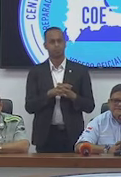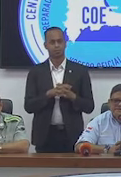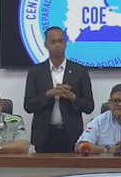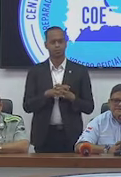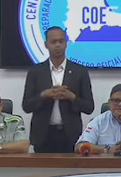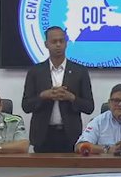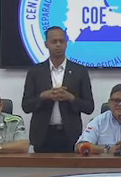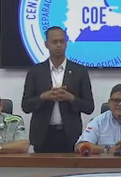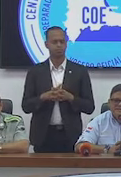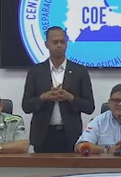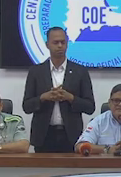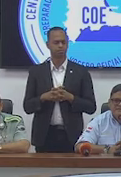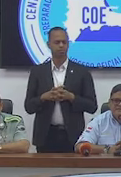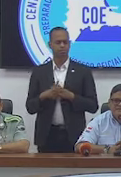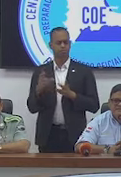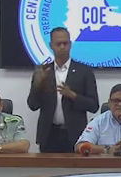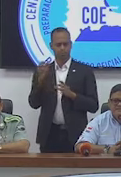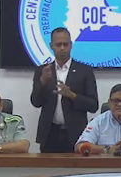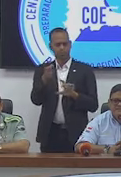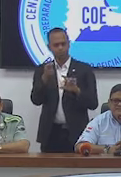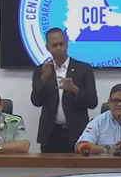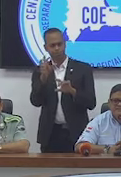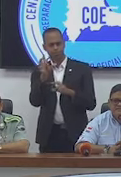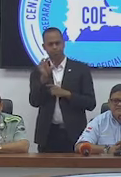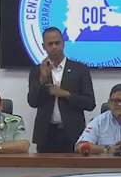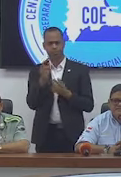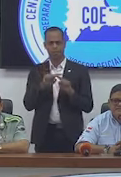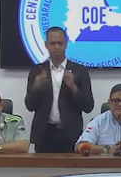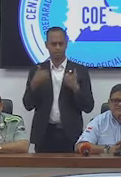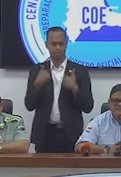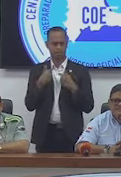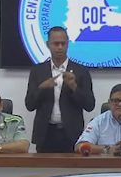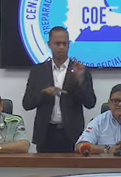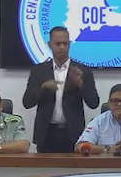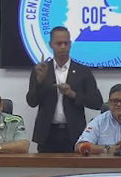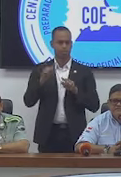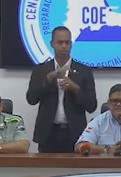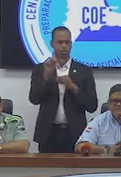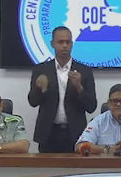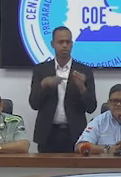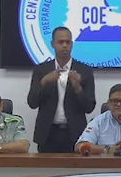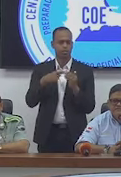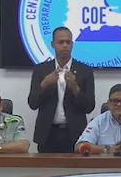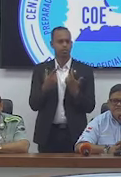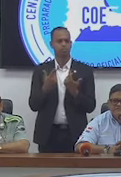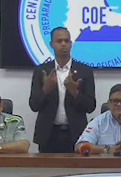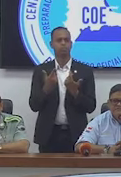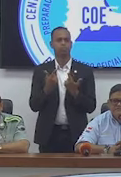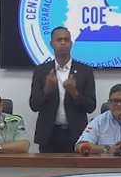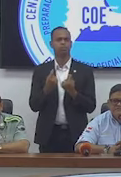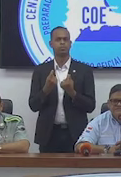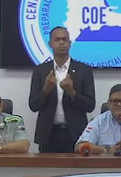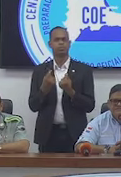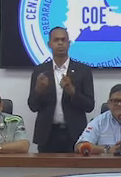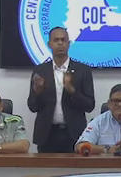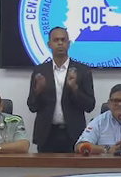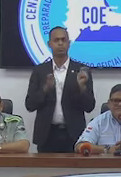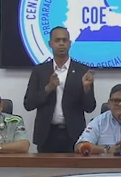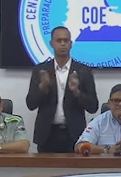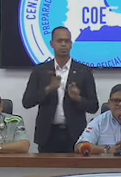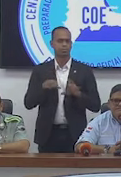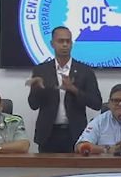radares, pero no hay estadísticas con relación al manejo